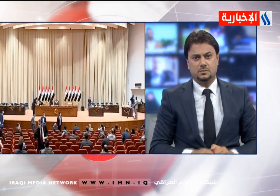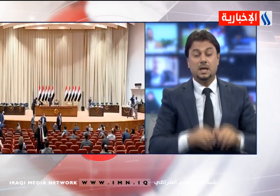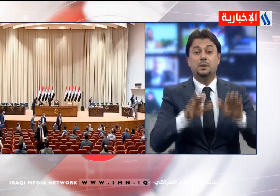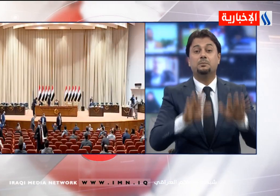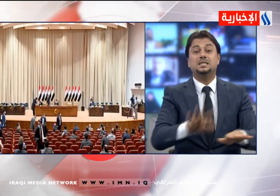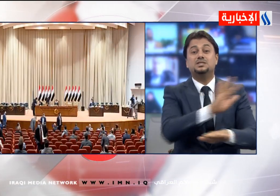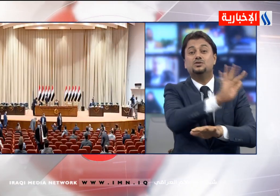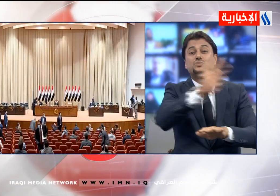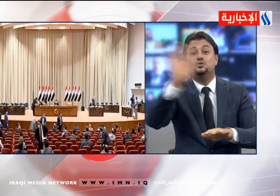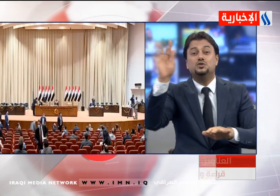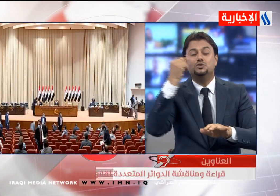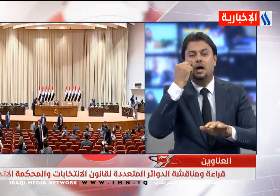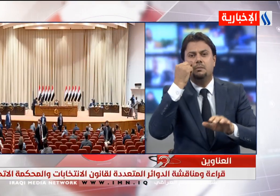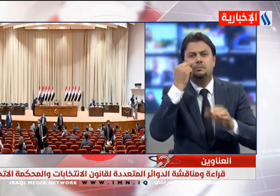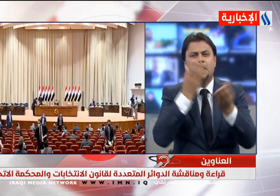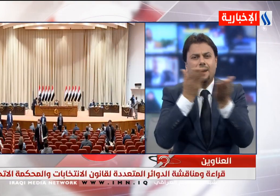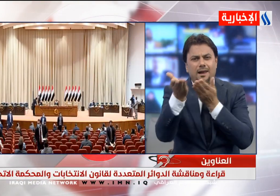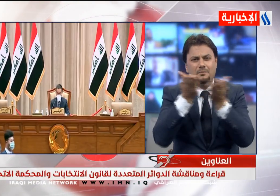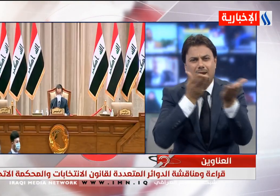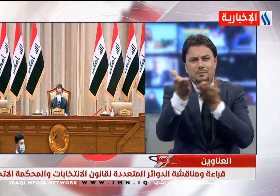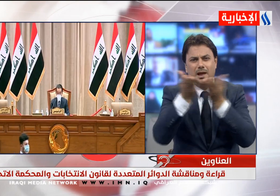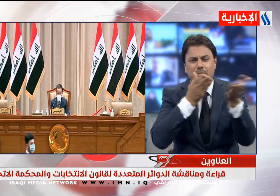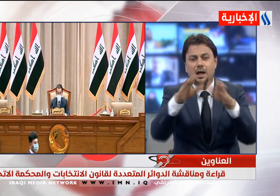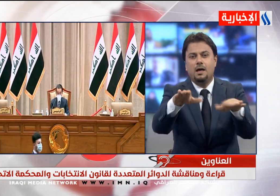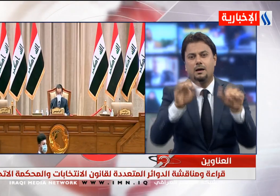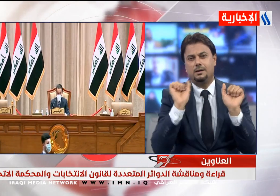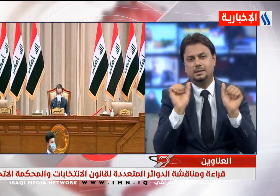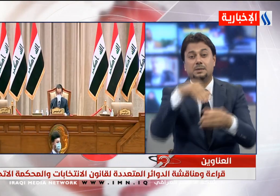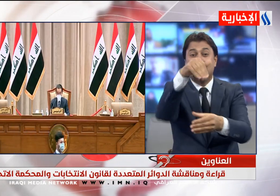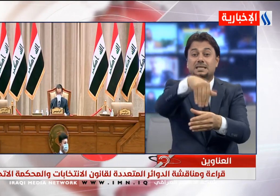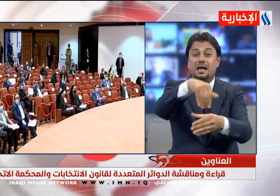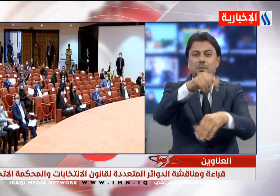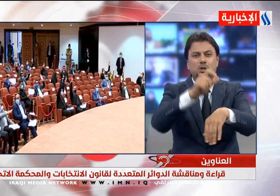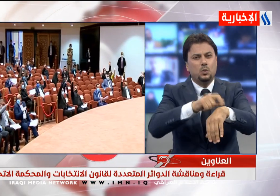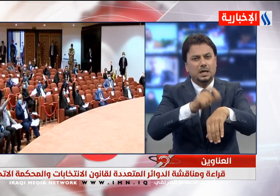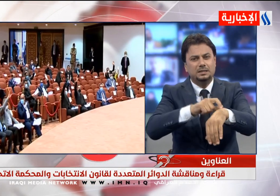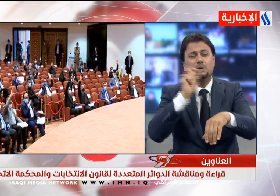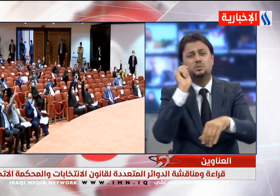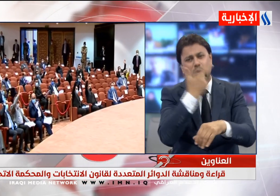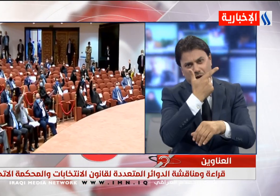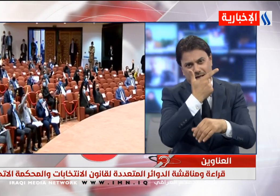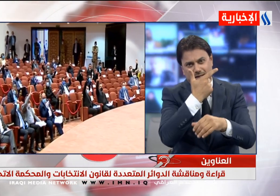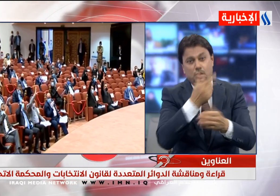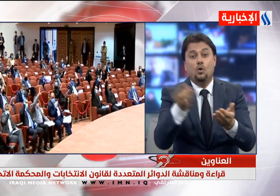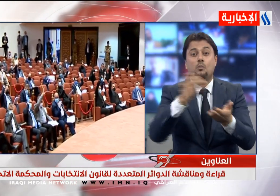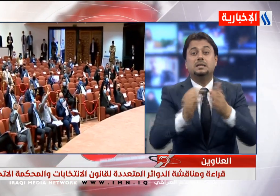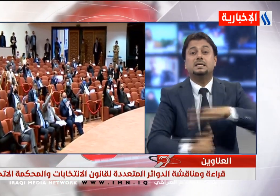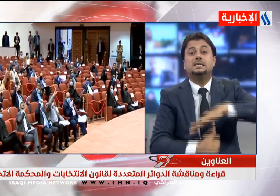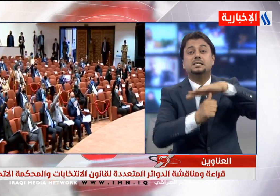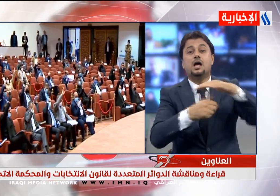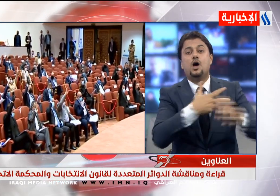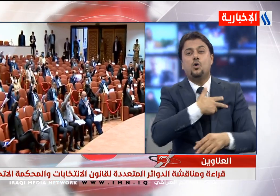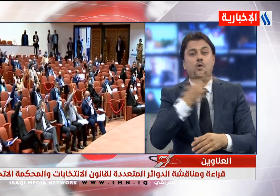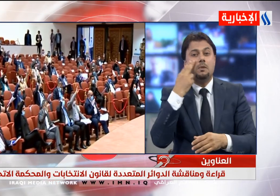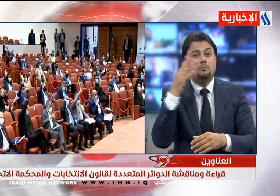البرلمان ينهي قراءة ومناقشة الدوائر المتعددة لقانون الانتخابات ورئيساء الجمهورية والنواب ترجمة